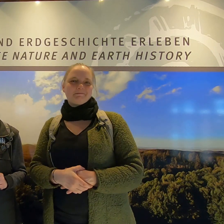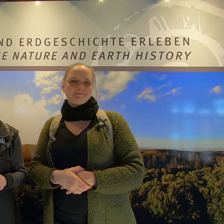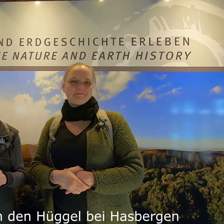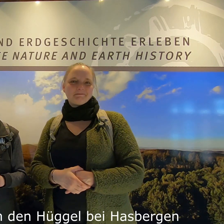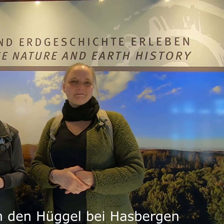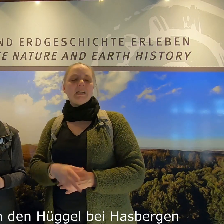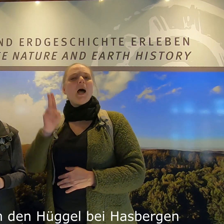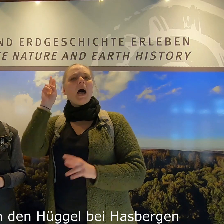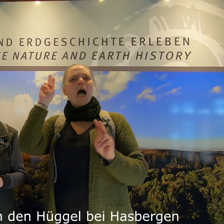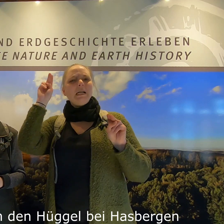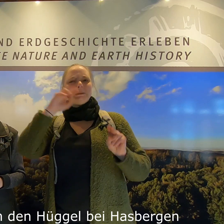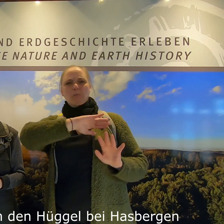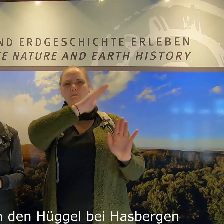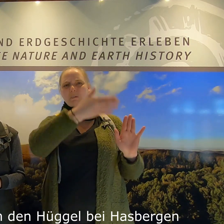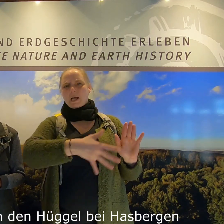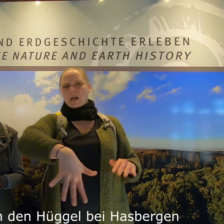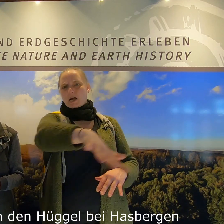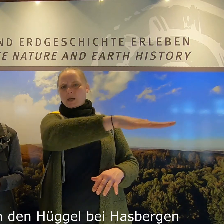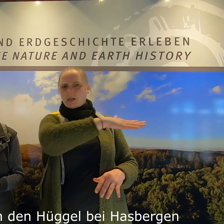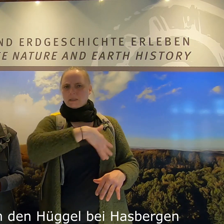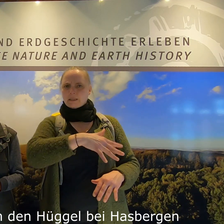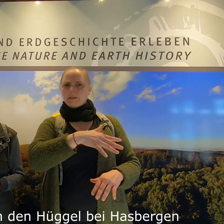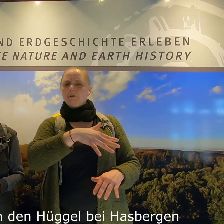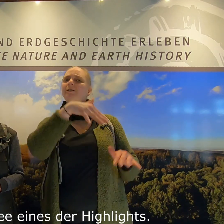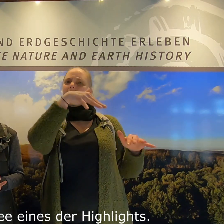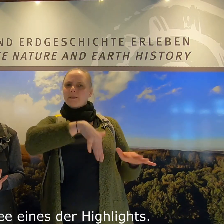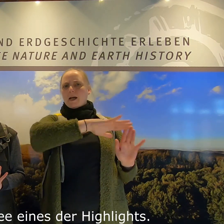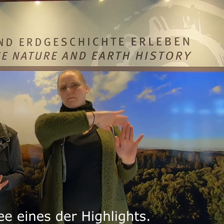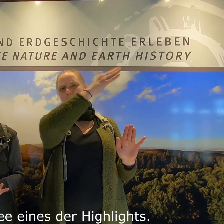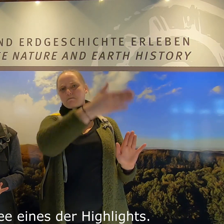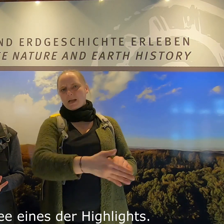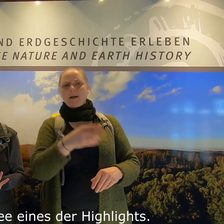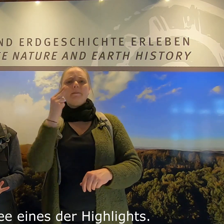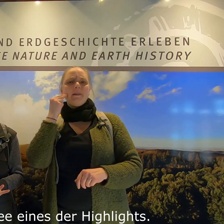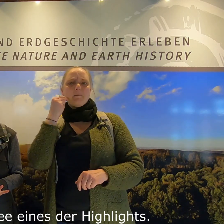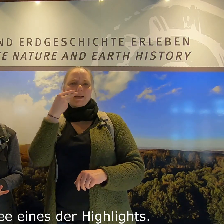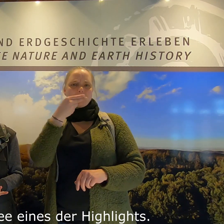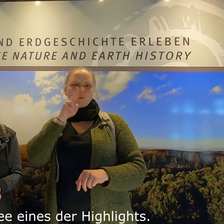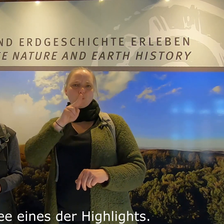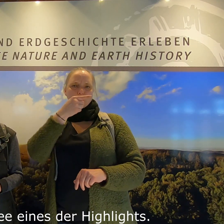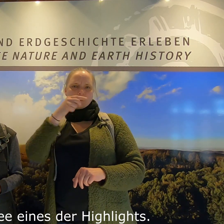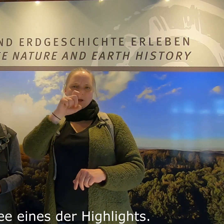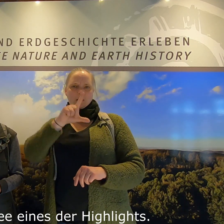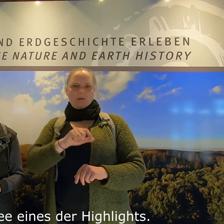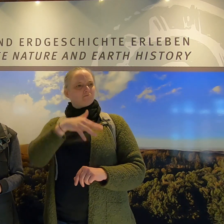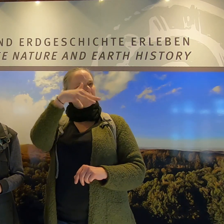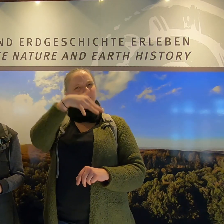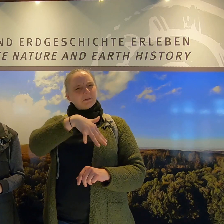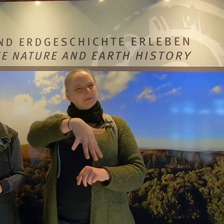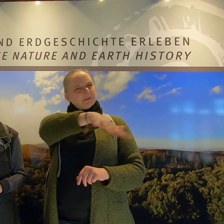Im Gebiet rund um den Hügel bei Hasbergen ist der Silbersee eines der Highlights.